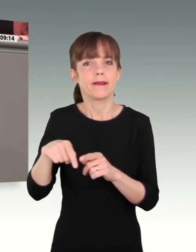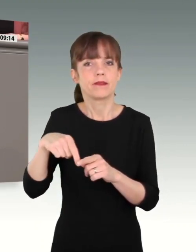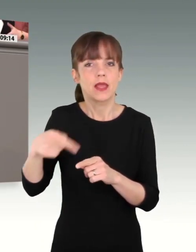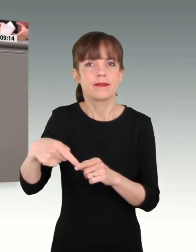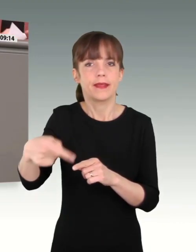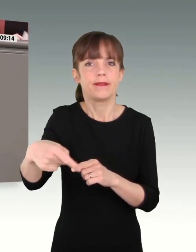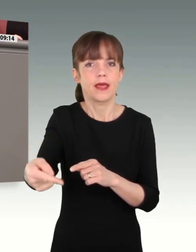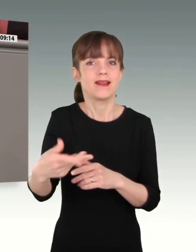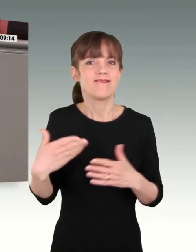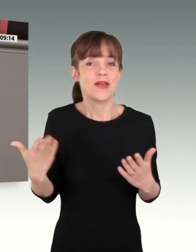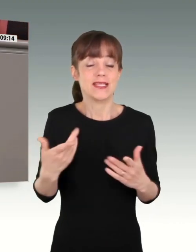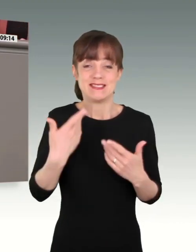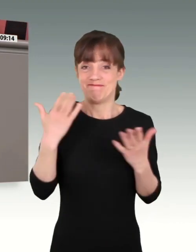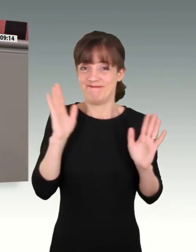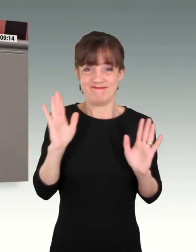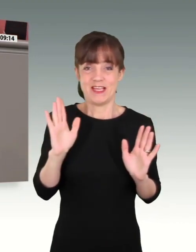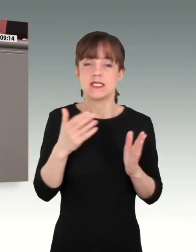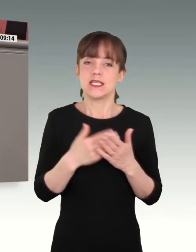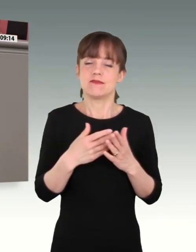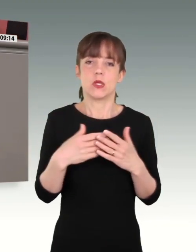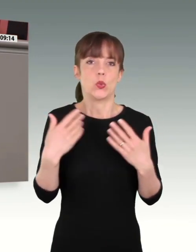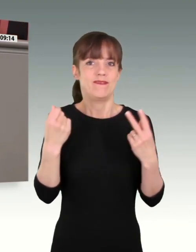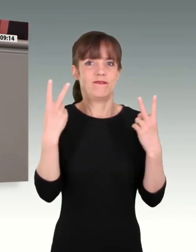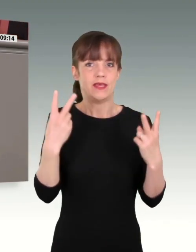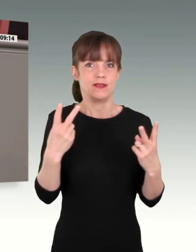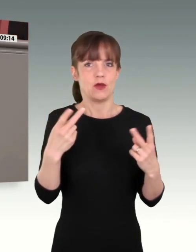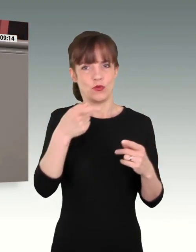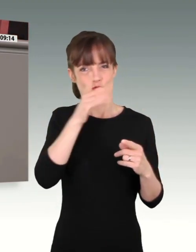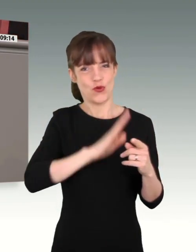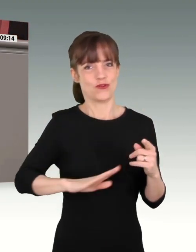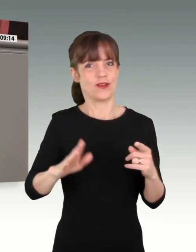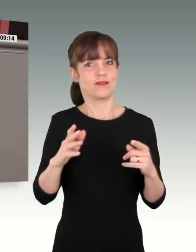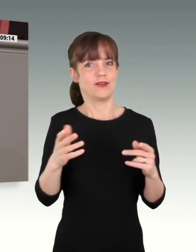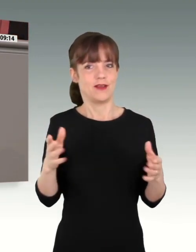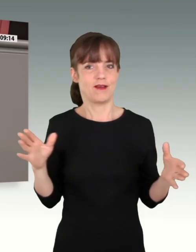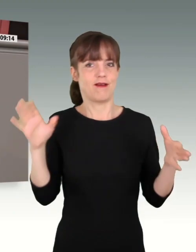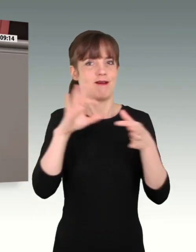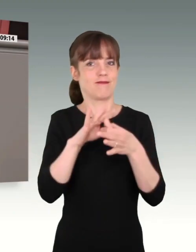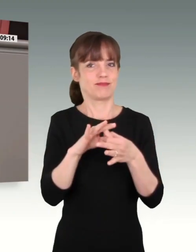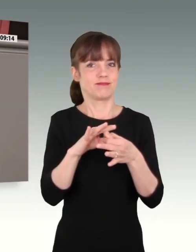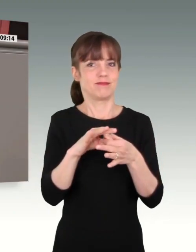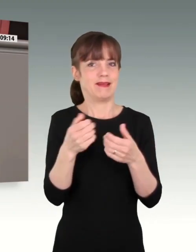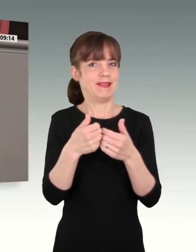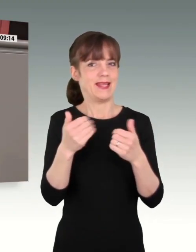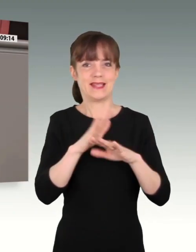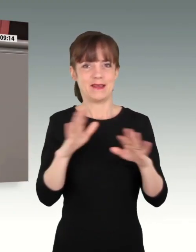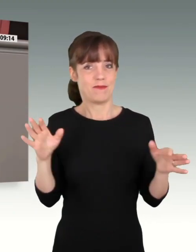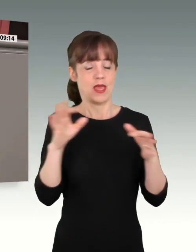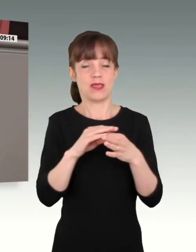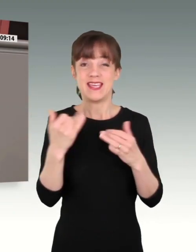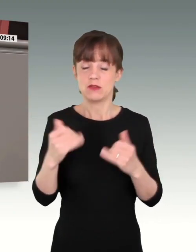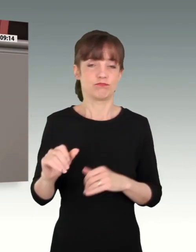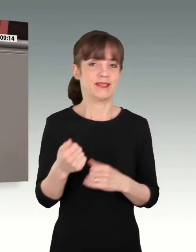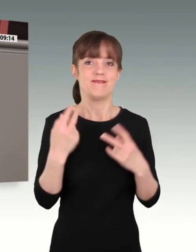wichtig in der Geschichte unseres wiedervereinigten Landes, wehrhaft zu sein. Und das heißt, wir brauchen eine voll ausgestattete und